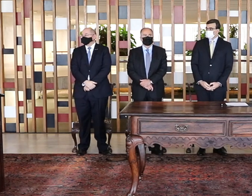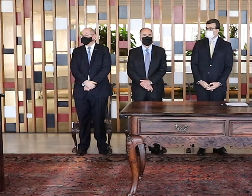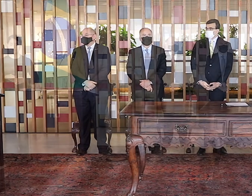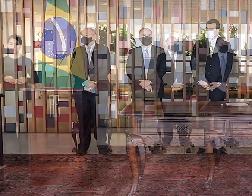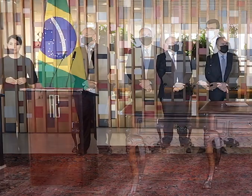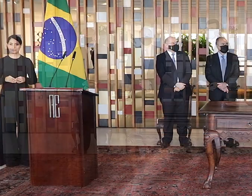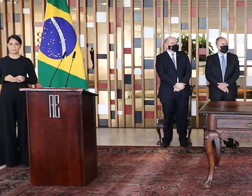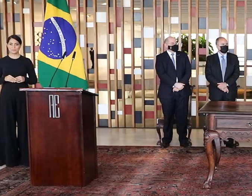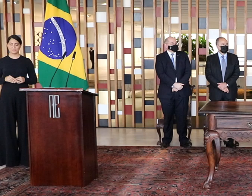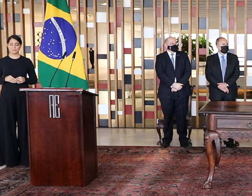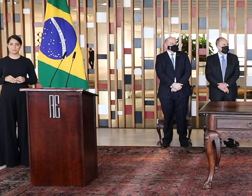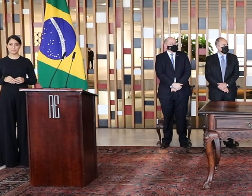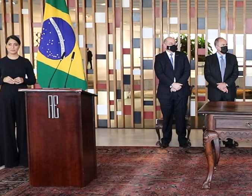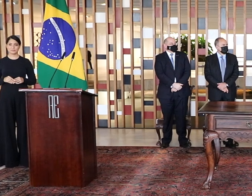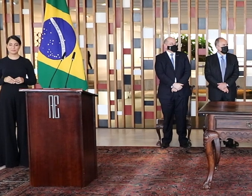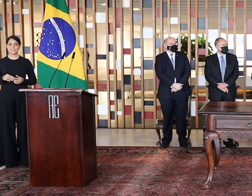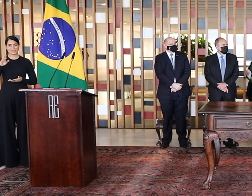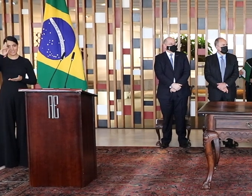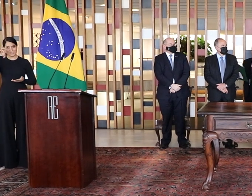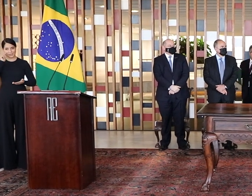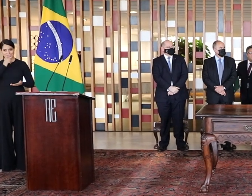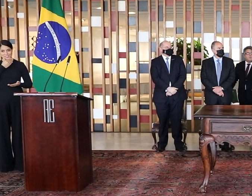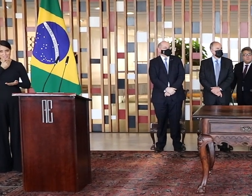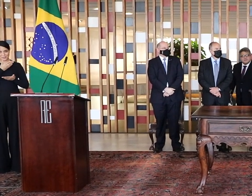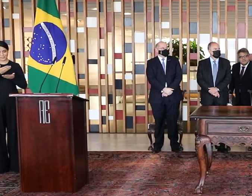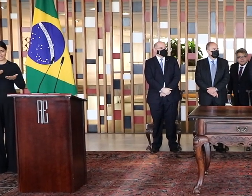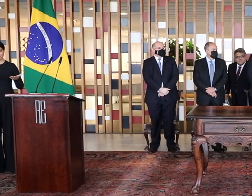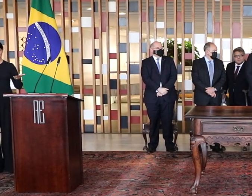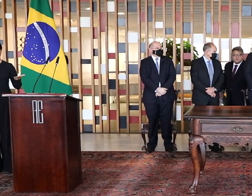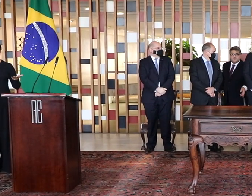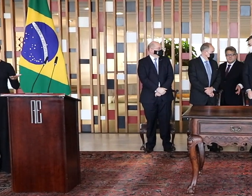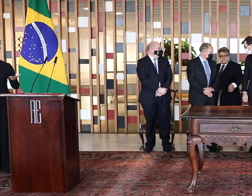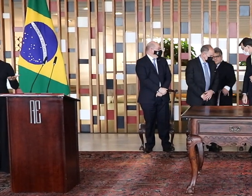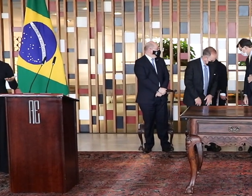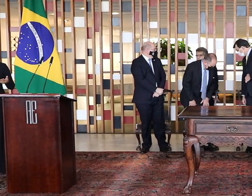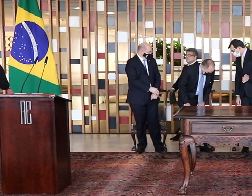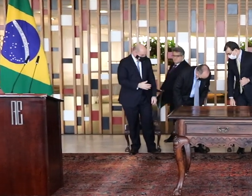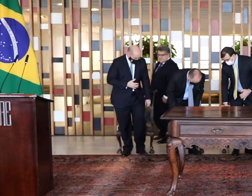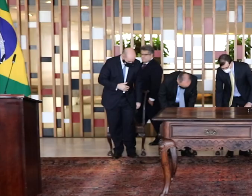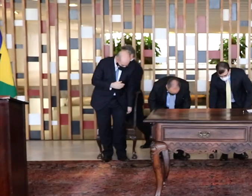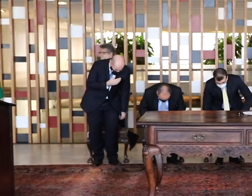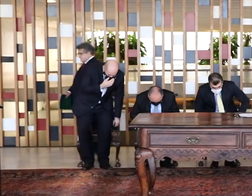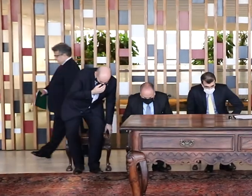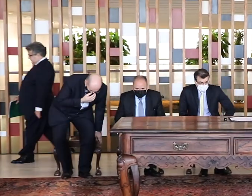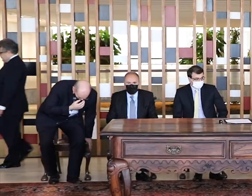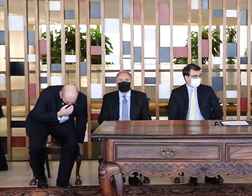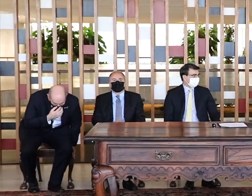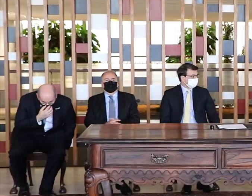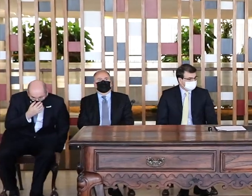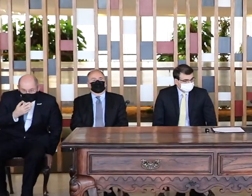vitória. Senhoras e senhores, neste momento, o